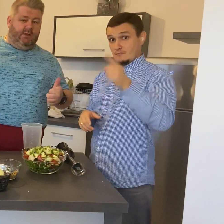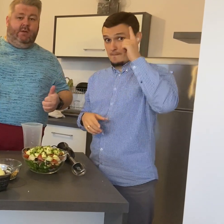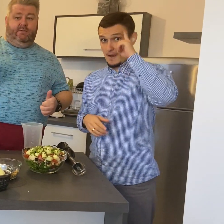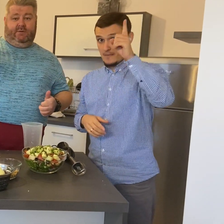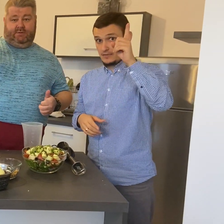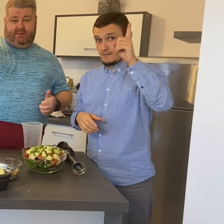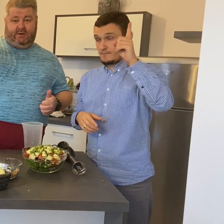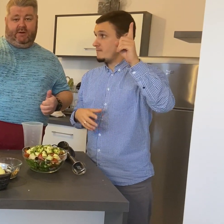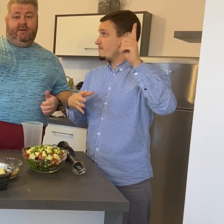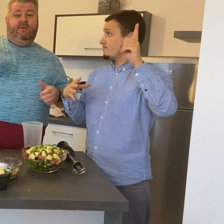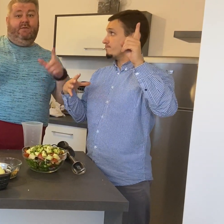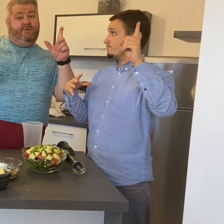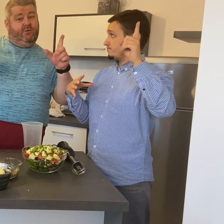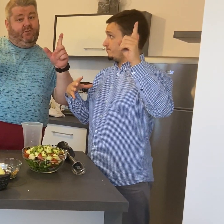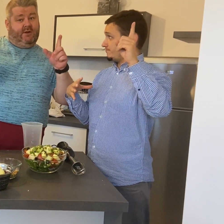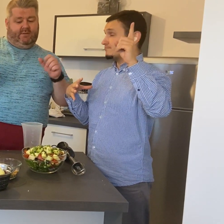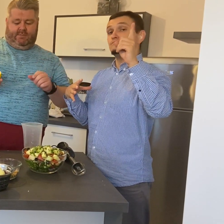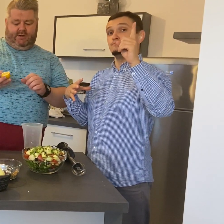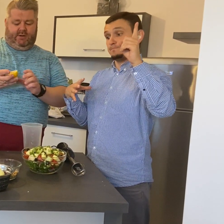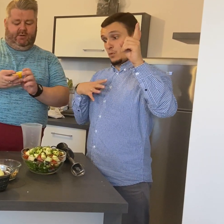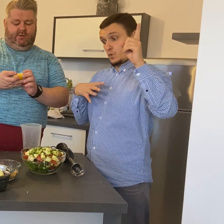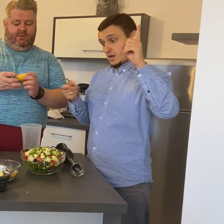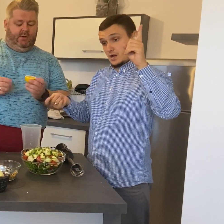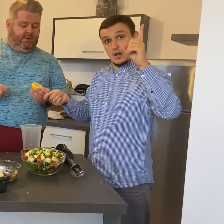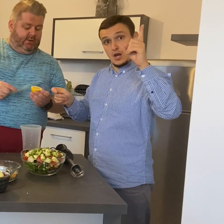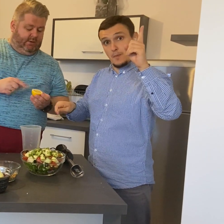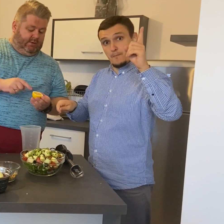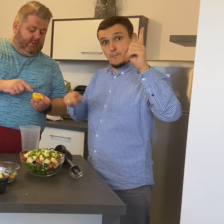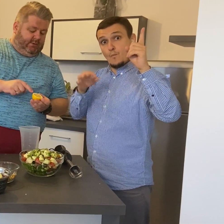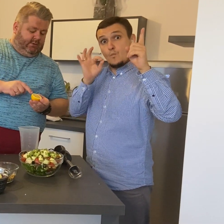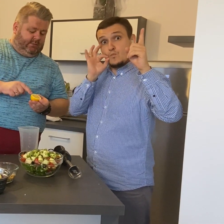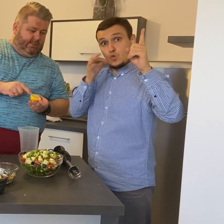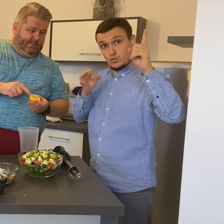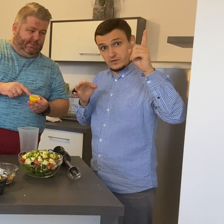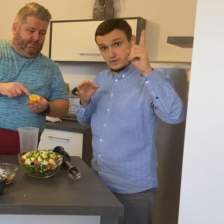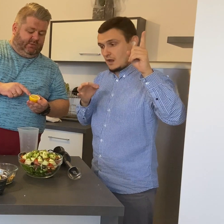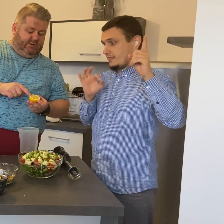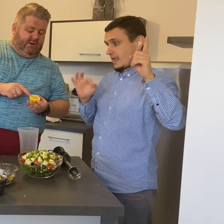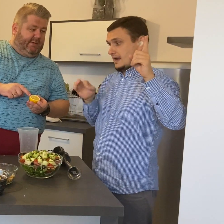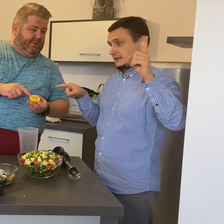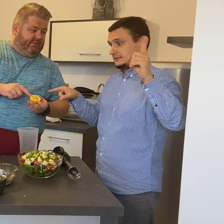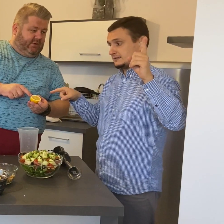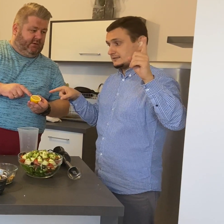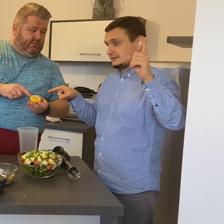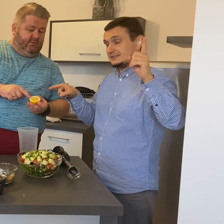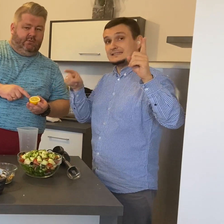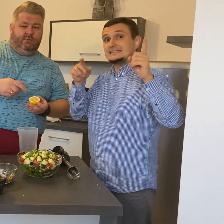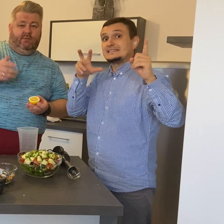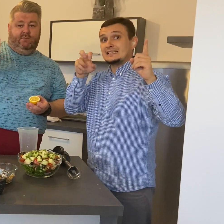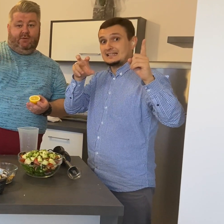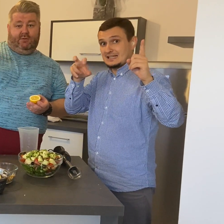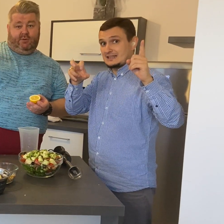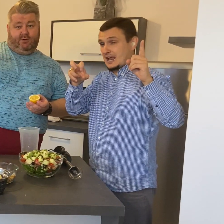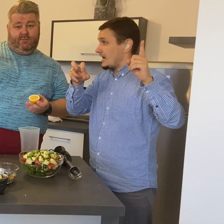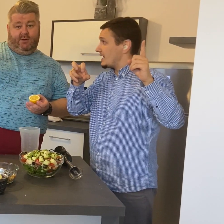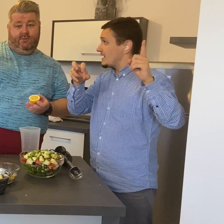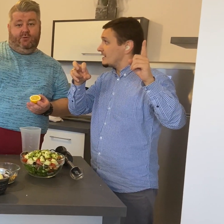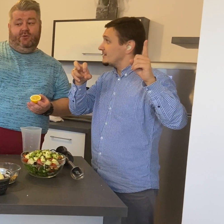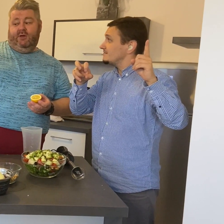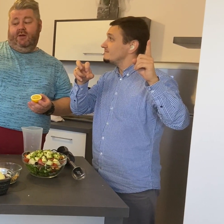Cytryna ma pestki, więc co zrobię? Użyję